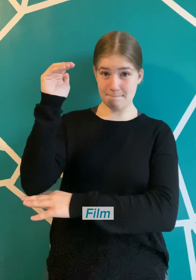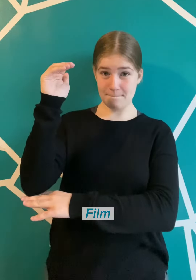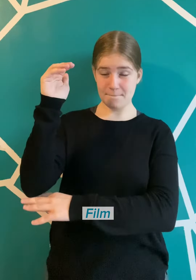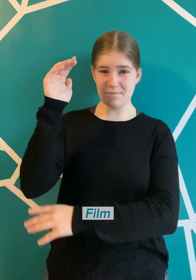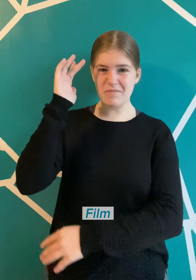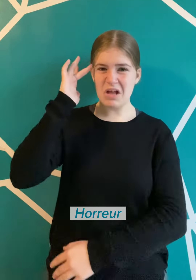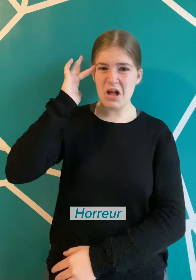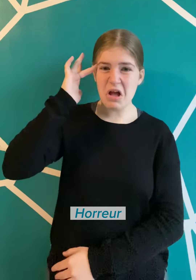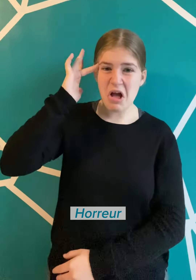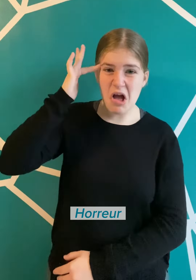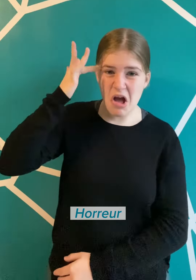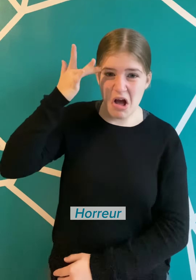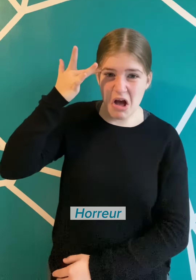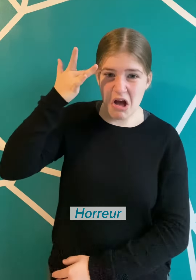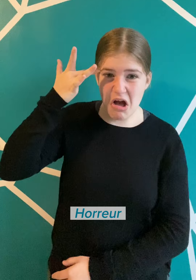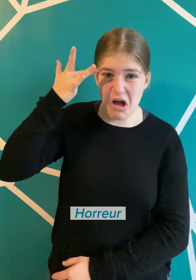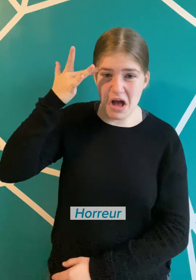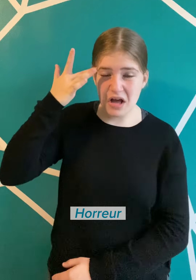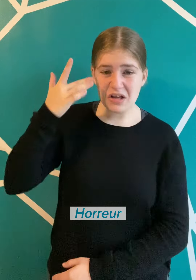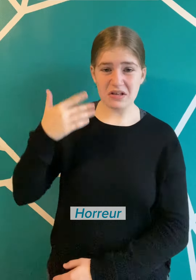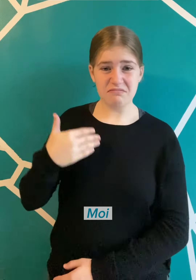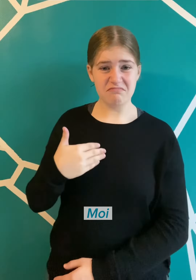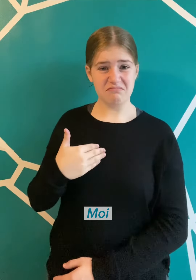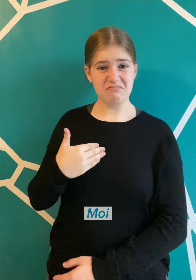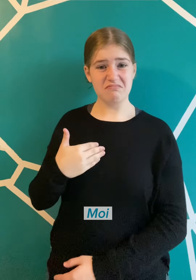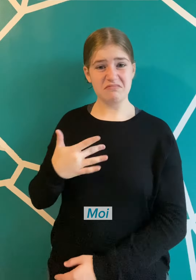Je n'ai aucun intérêt pour les films d'horreur.